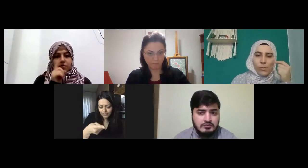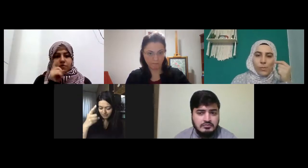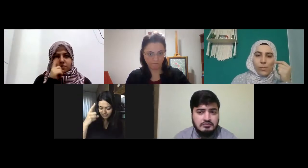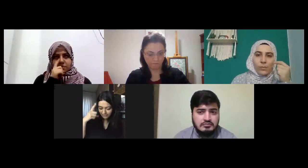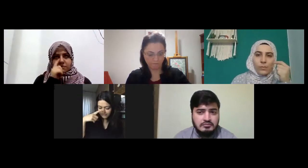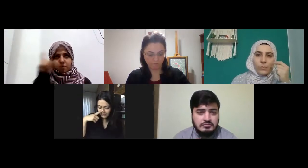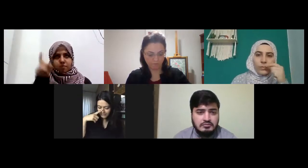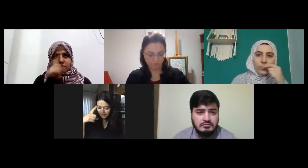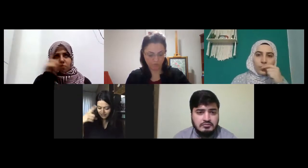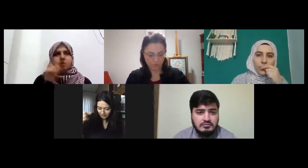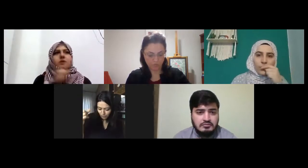herhalde mor